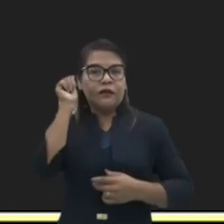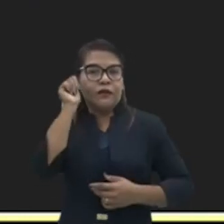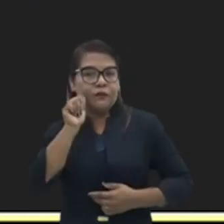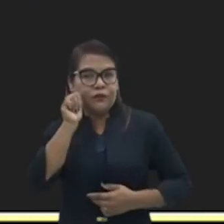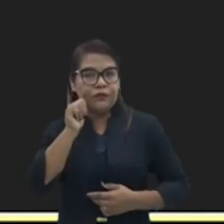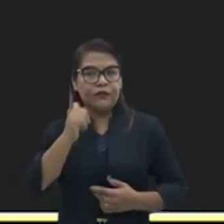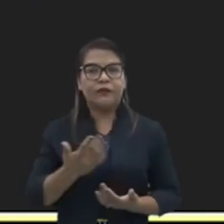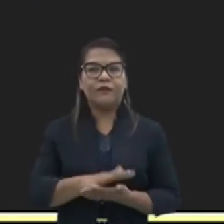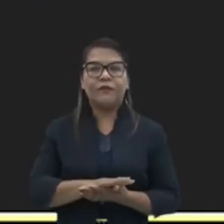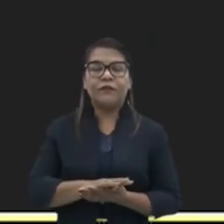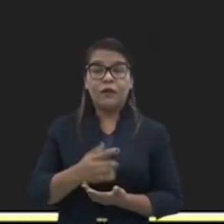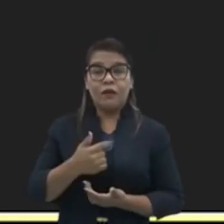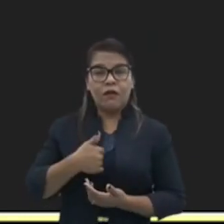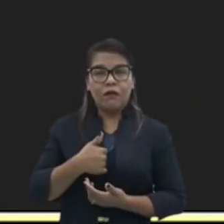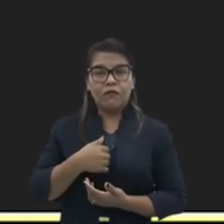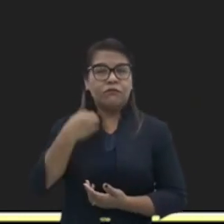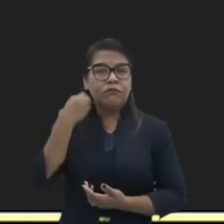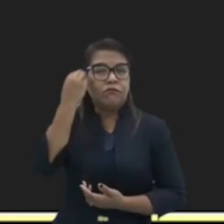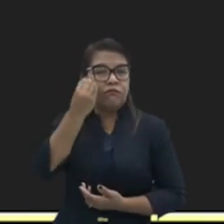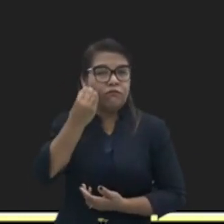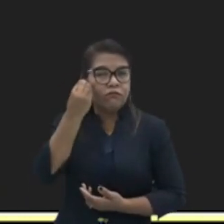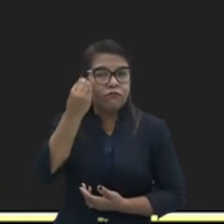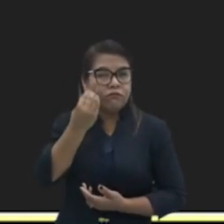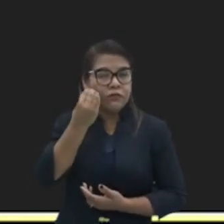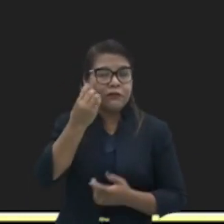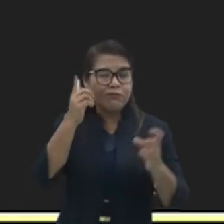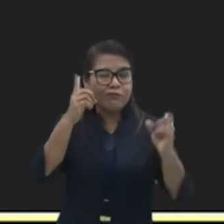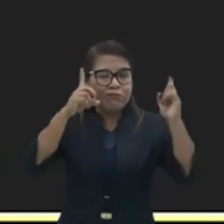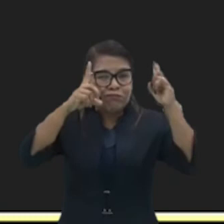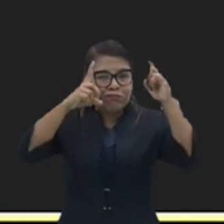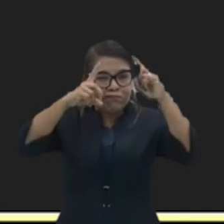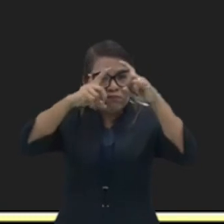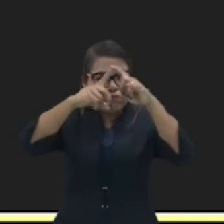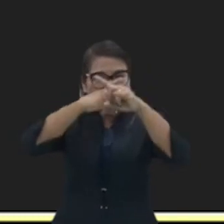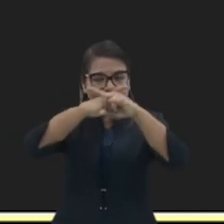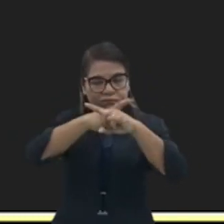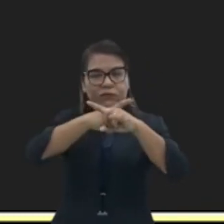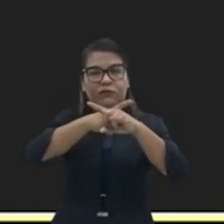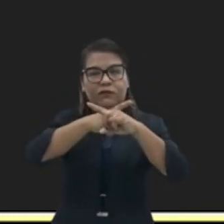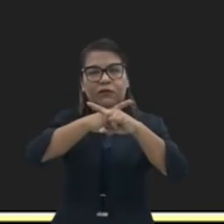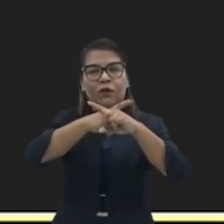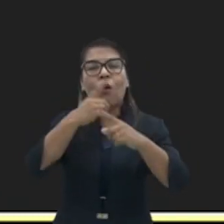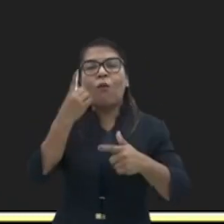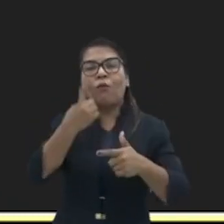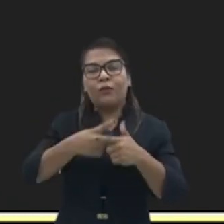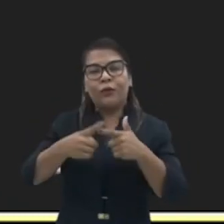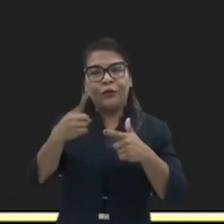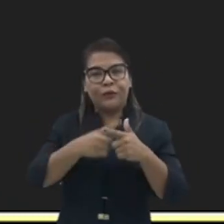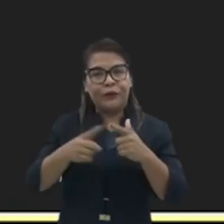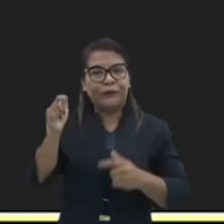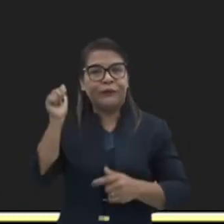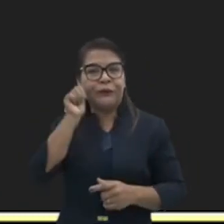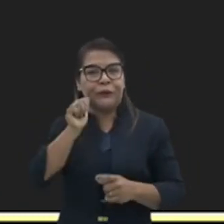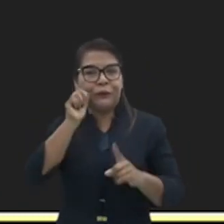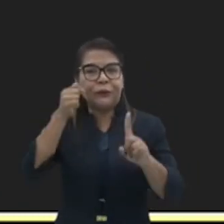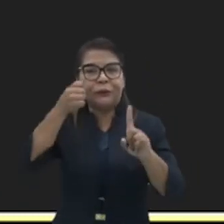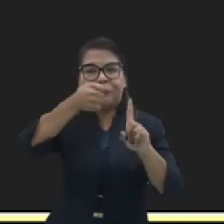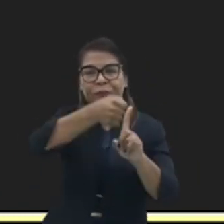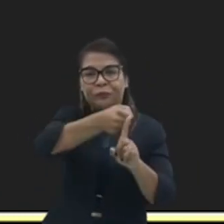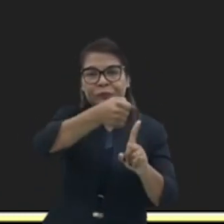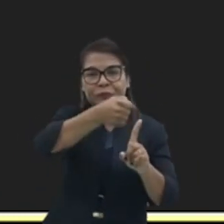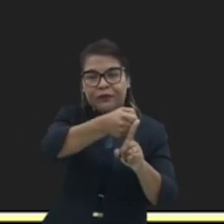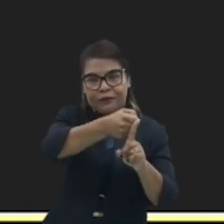complicadas e complexas envolvendo violência doméstica contra mulher